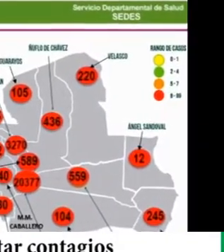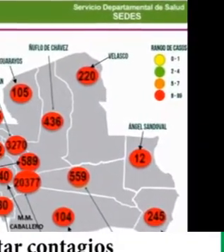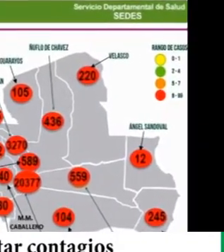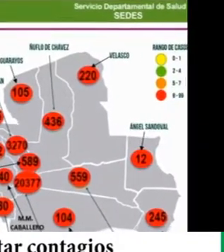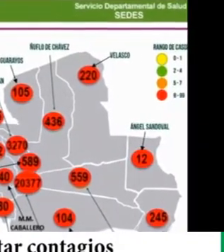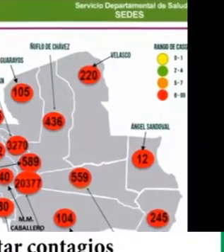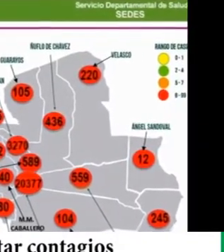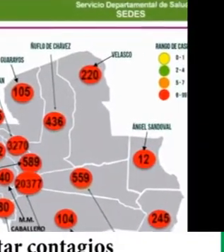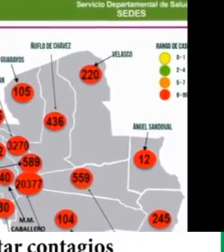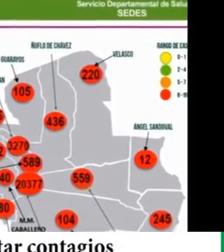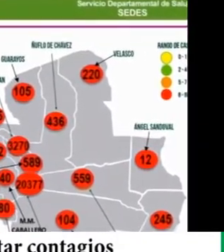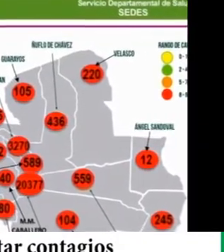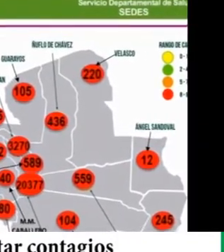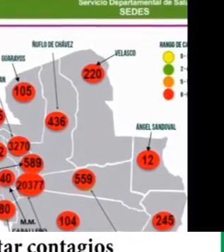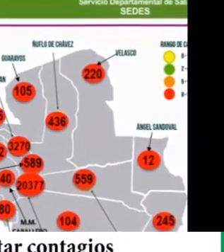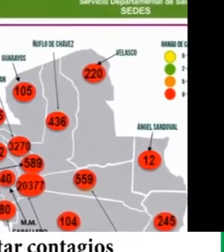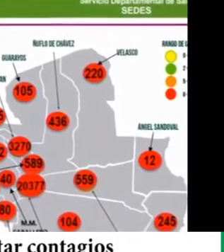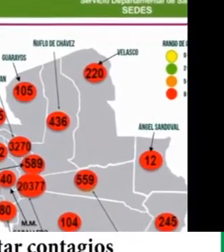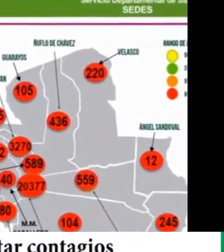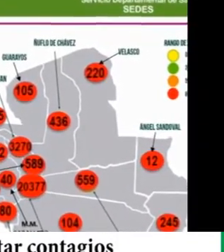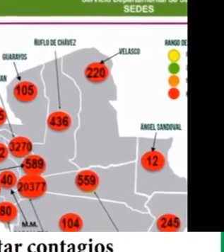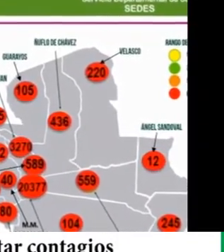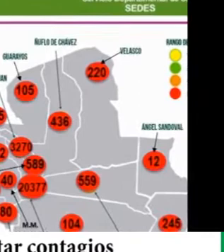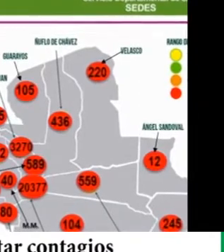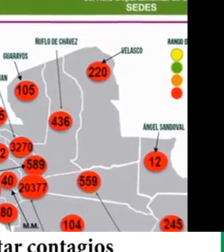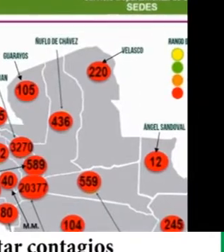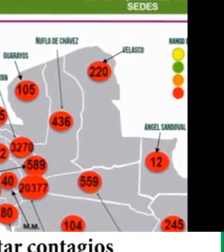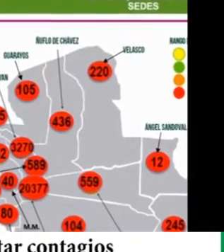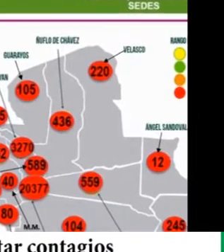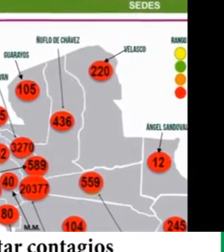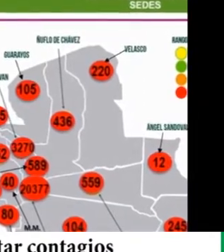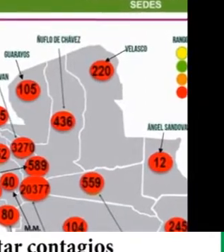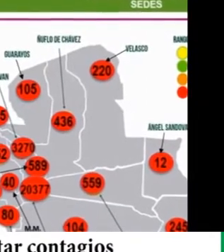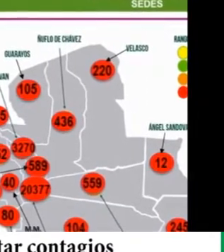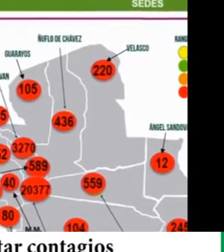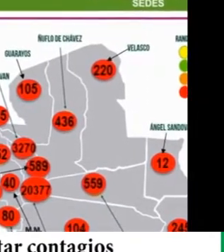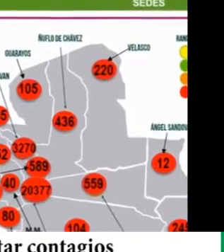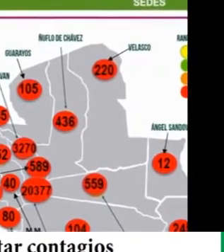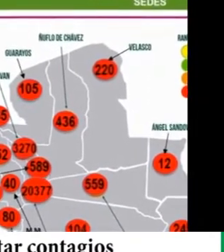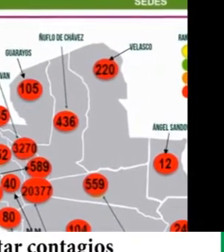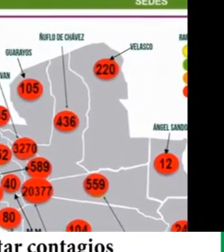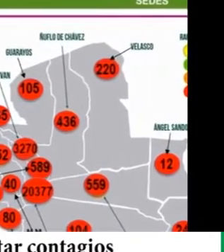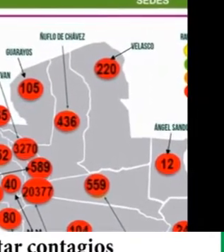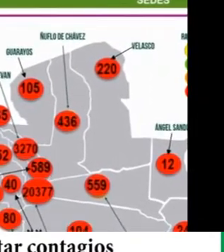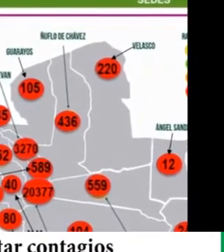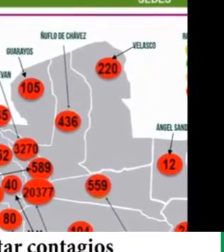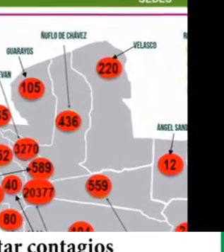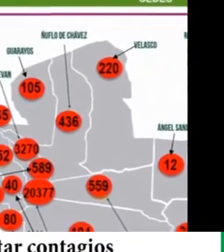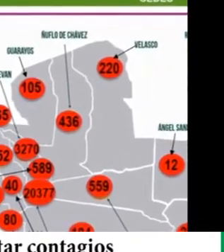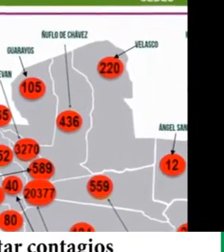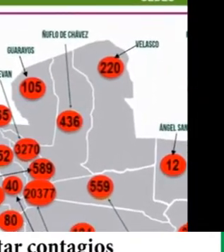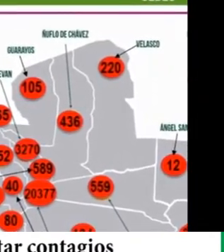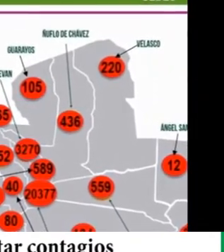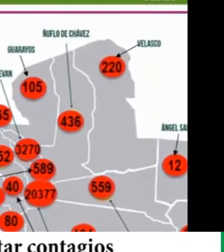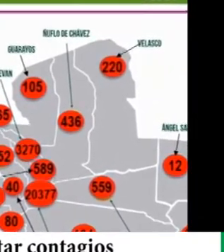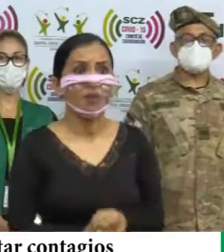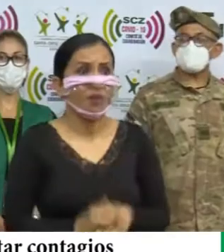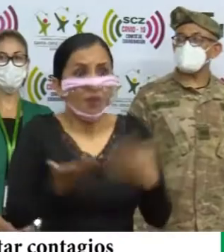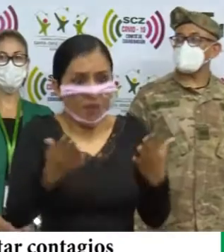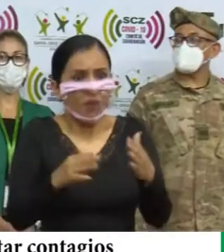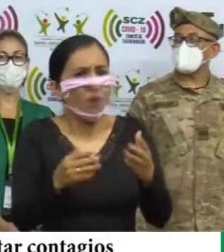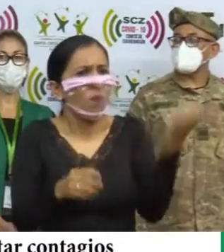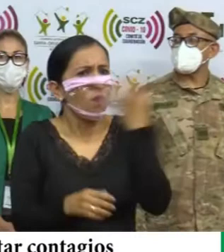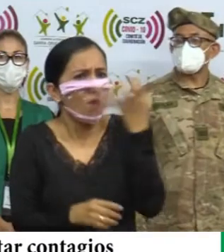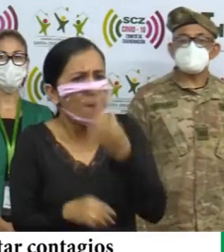.073 nuevos casos, toda la institucionalidad del COET está preocupada, porque tenemos la